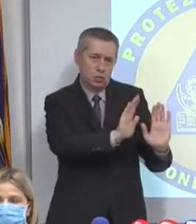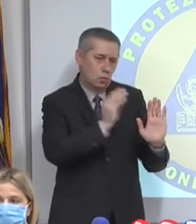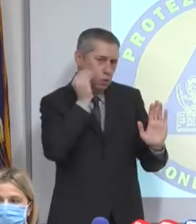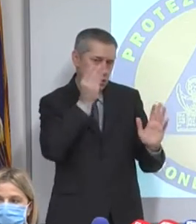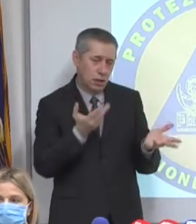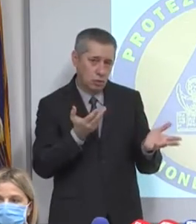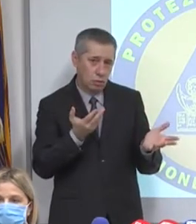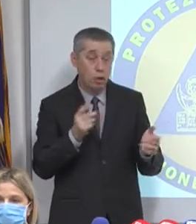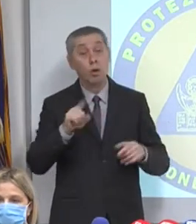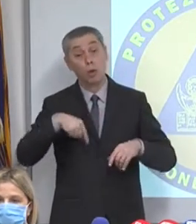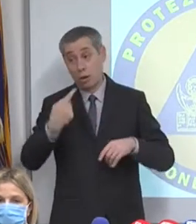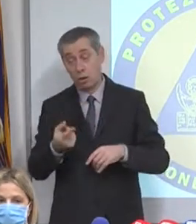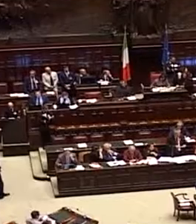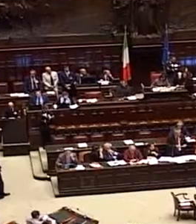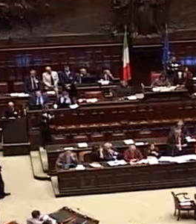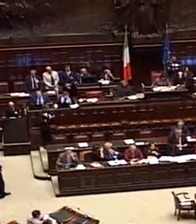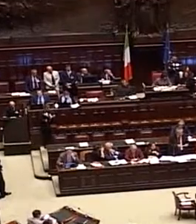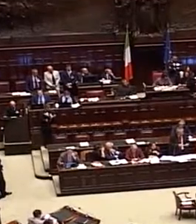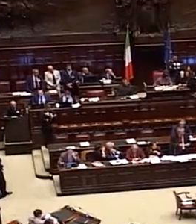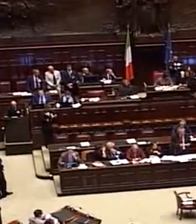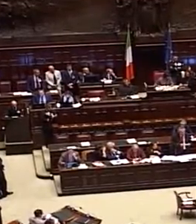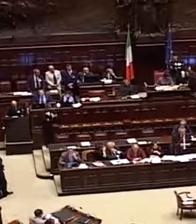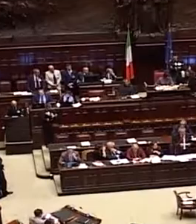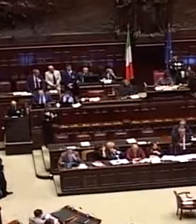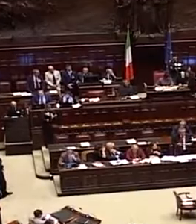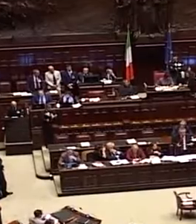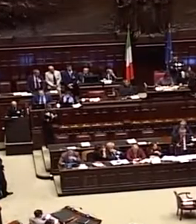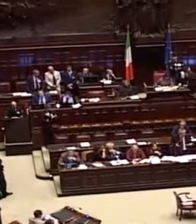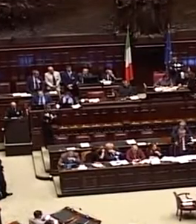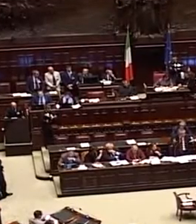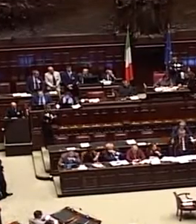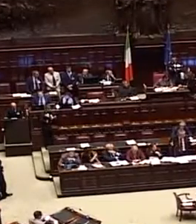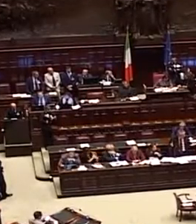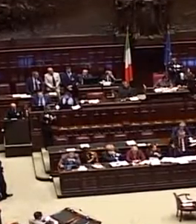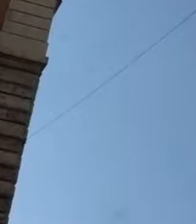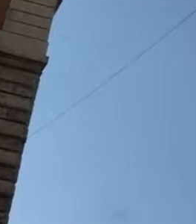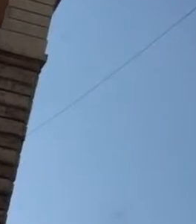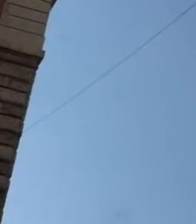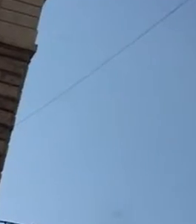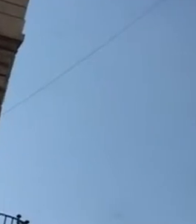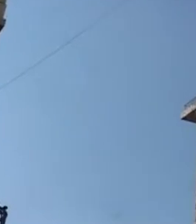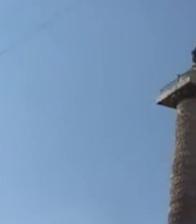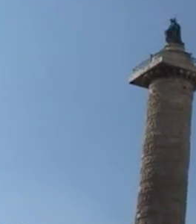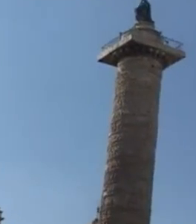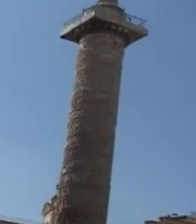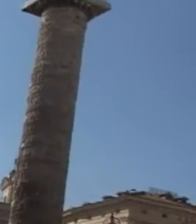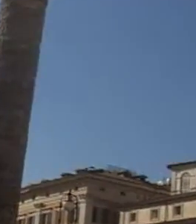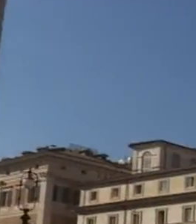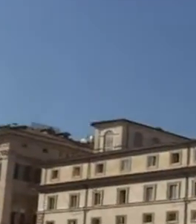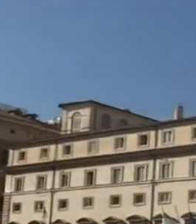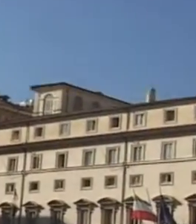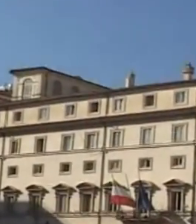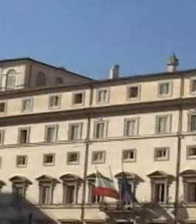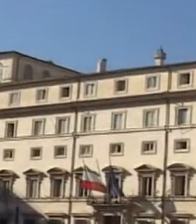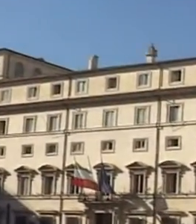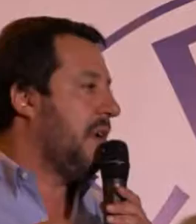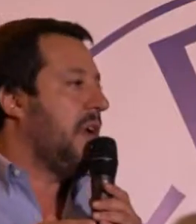procura, ci mette la firma e la faccia. A proposito poi di un suo futuro politico, anche alla luce dei dati di alcuni sondaggi che lo vedrebbero davanti